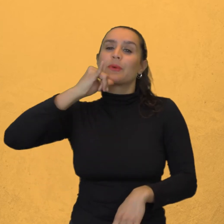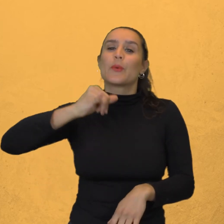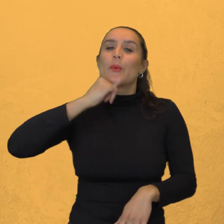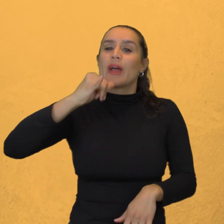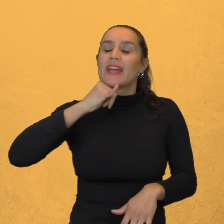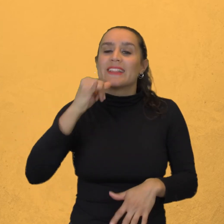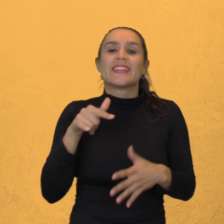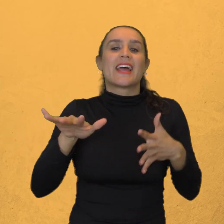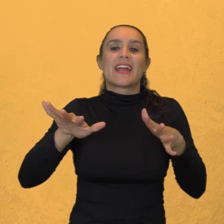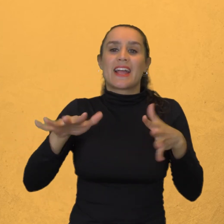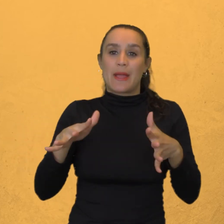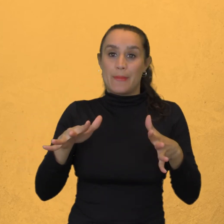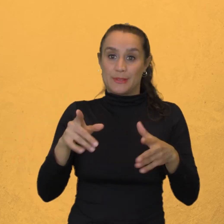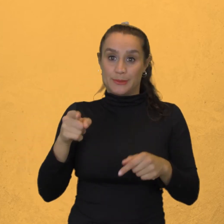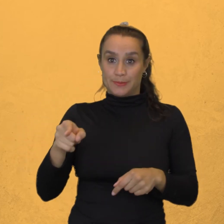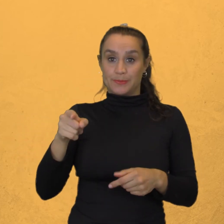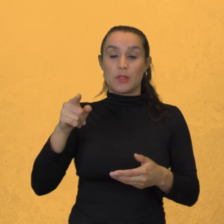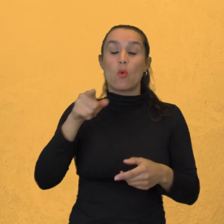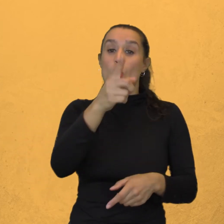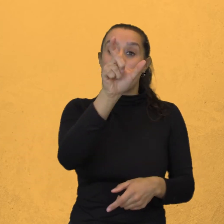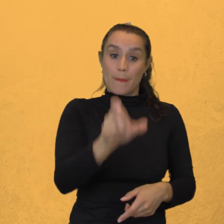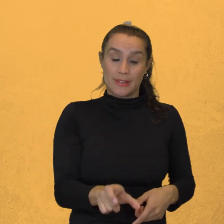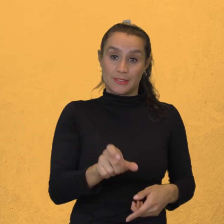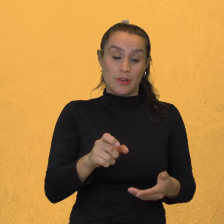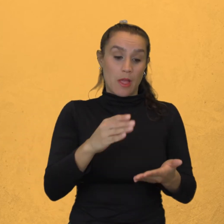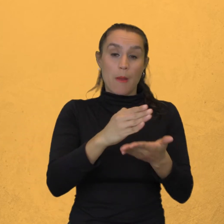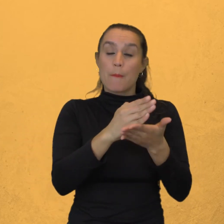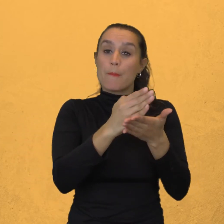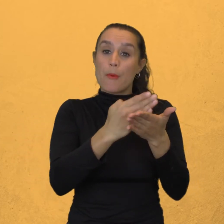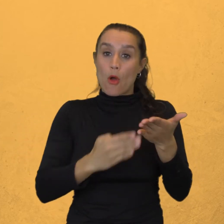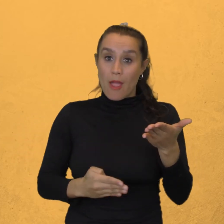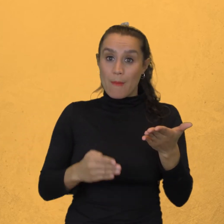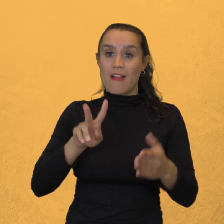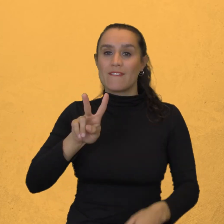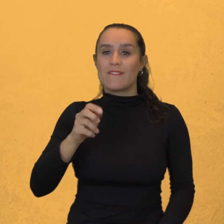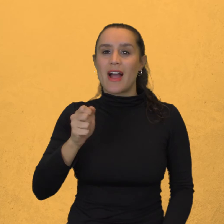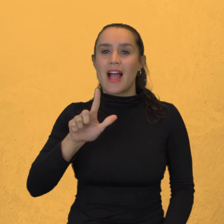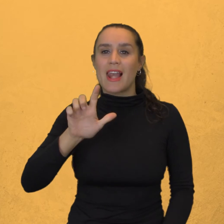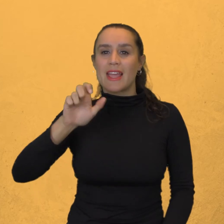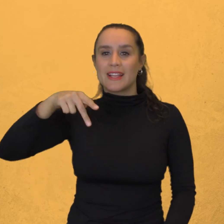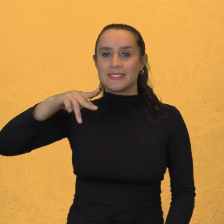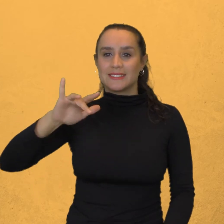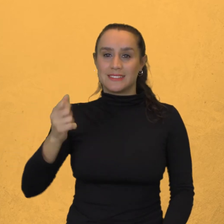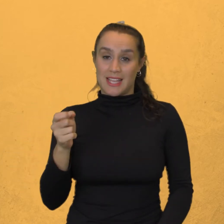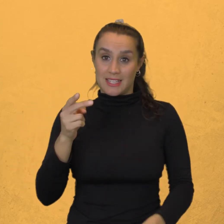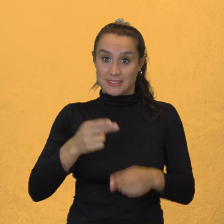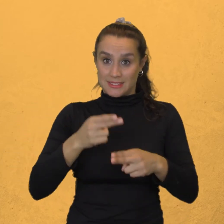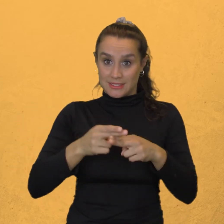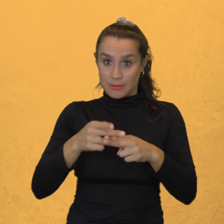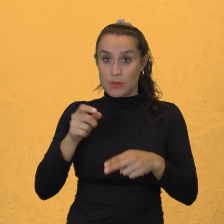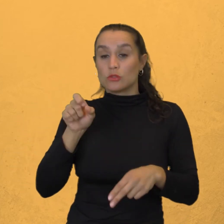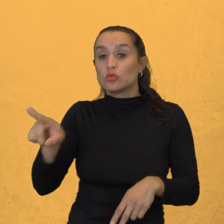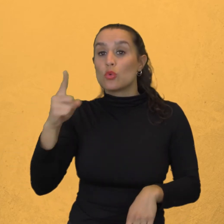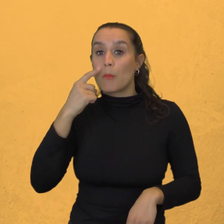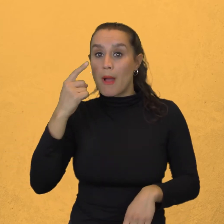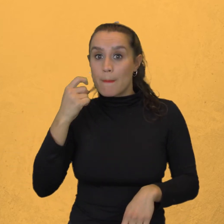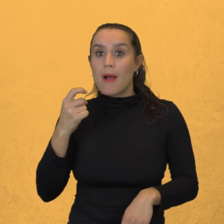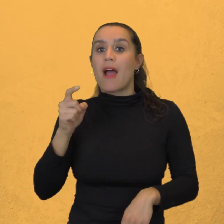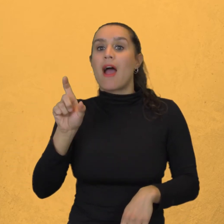El poeta paianés Guillermo Valencia Hijo de Joaquín Valencia Quijano Recuerden que Alonso Quijano En la novela pasó a ser